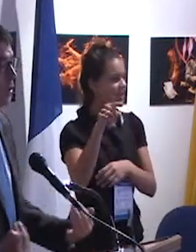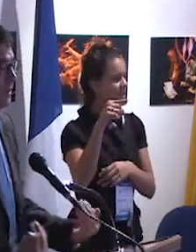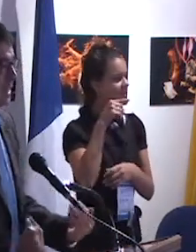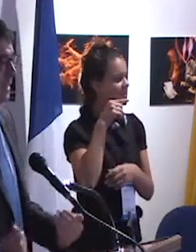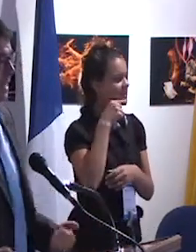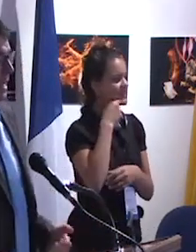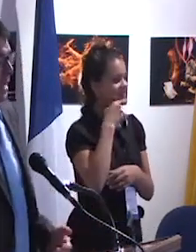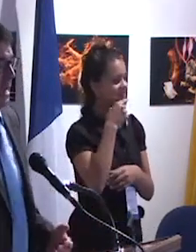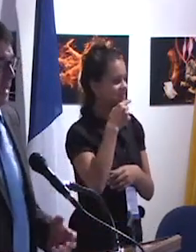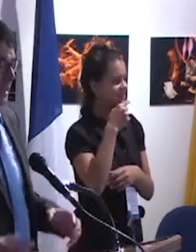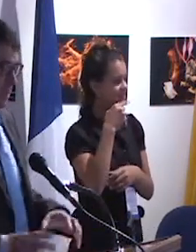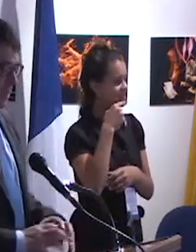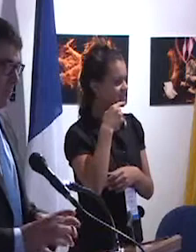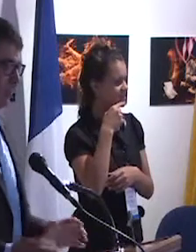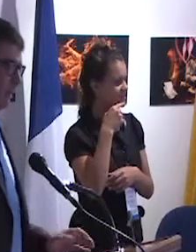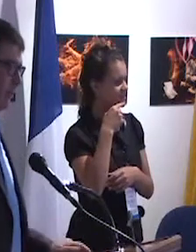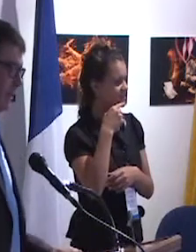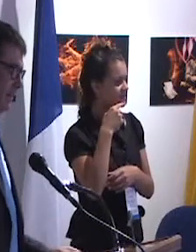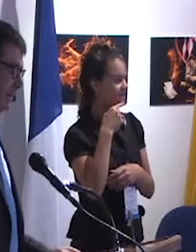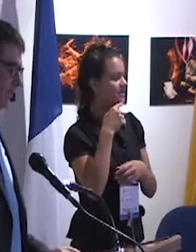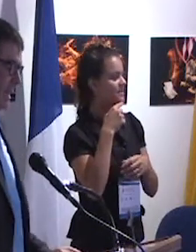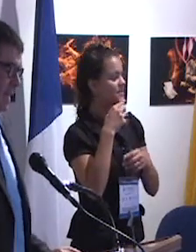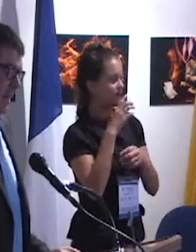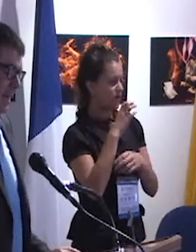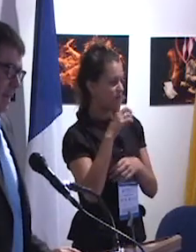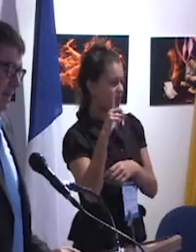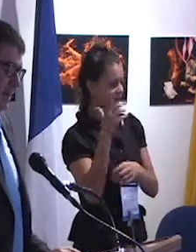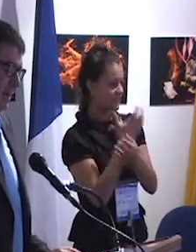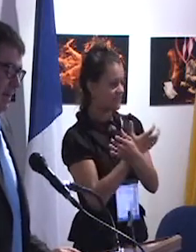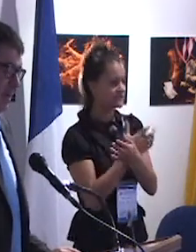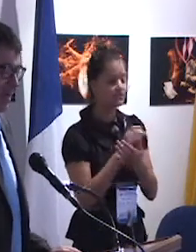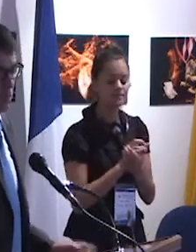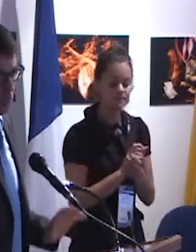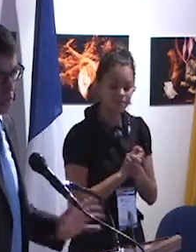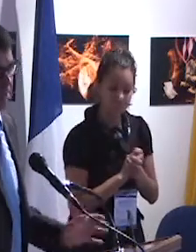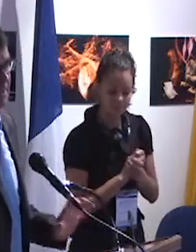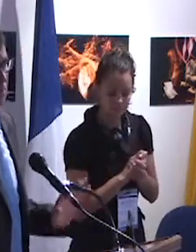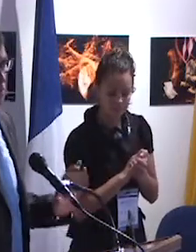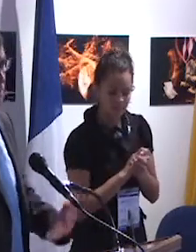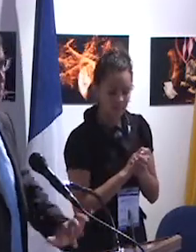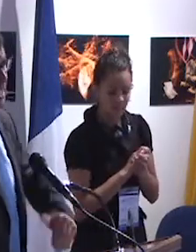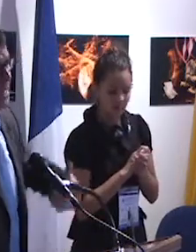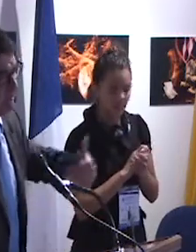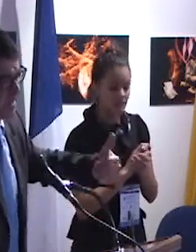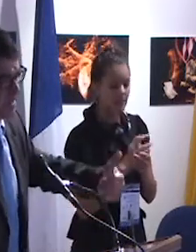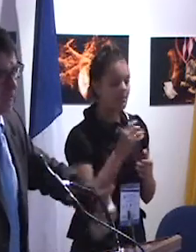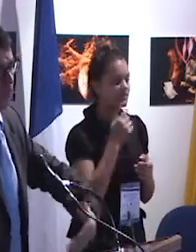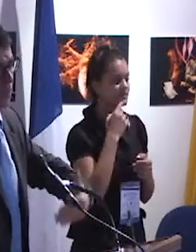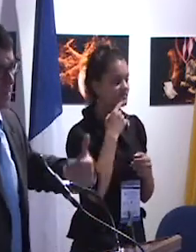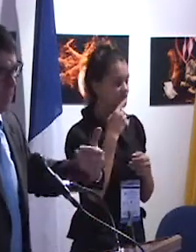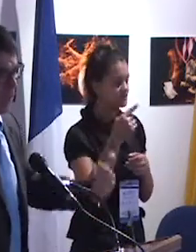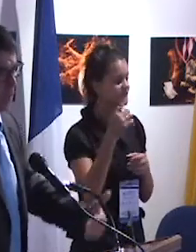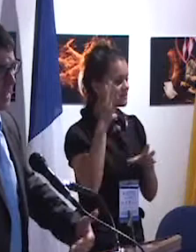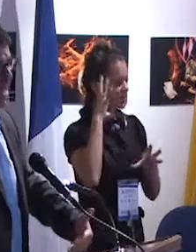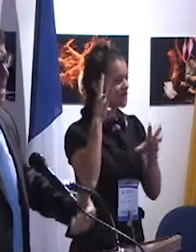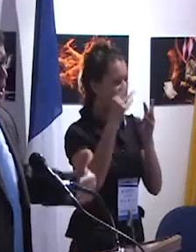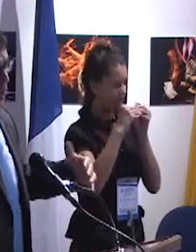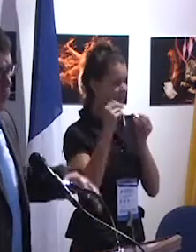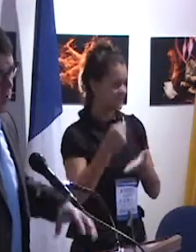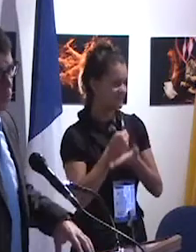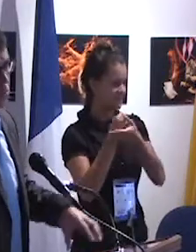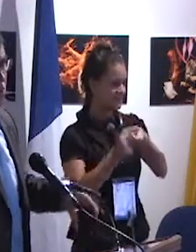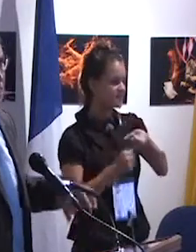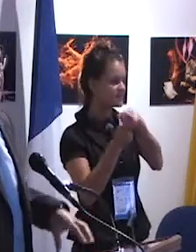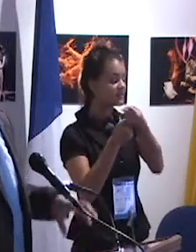equipes que no tienen por el momento un conocimiento fuerte de empezar un trabajo de